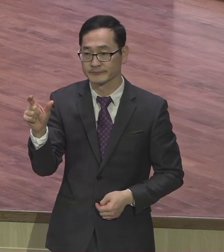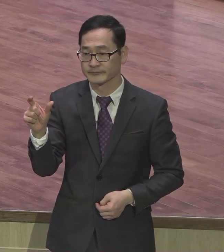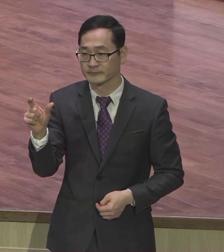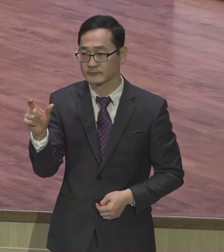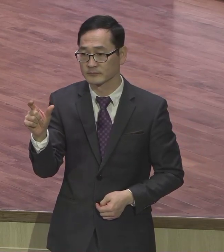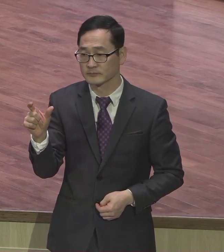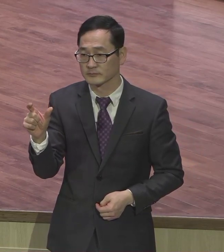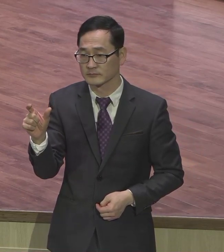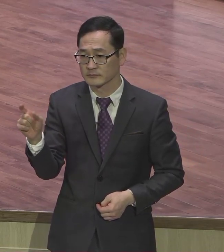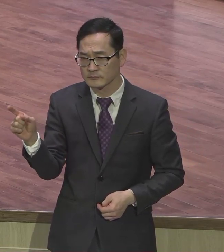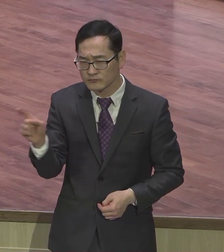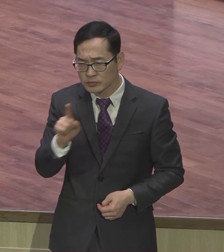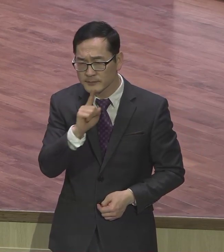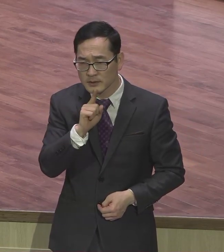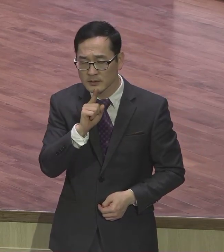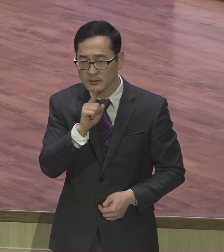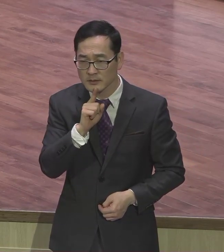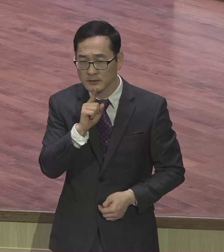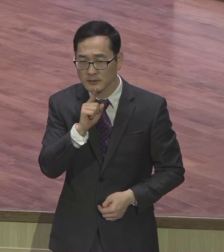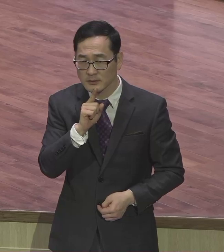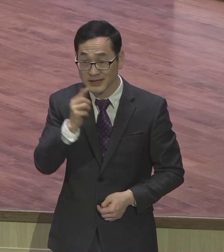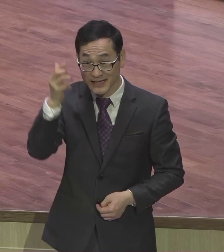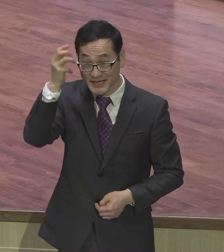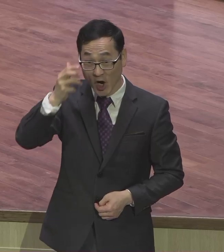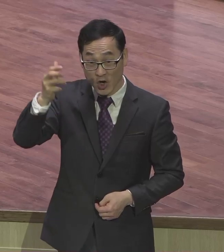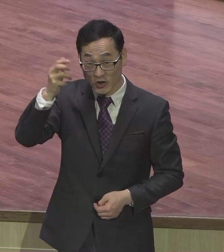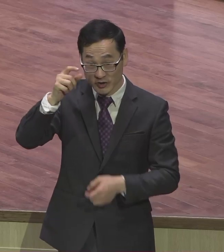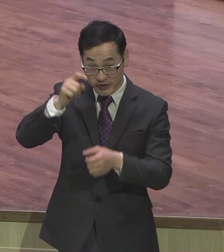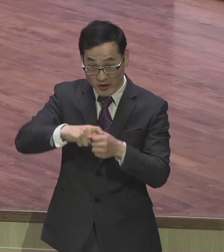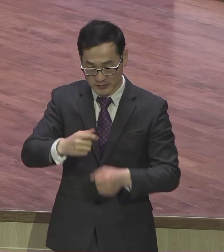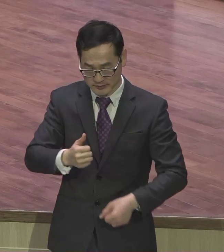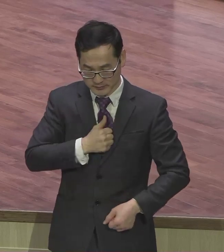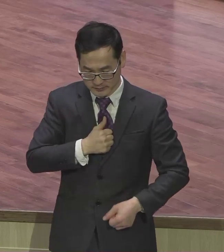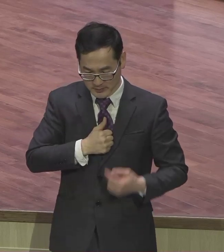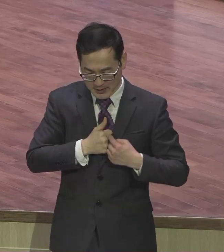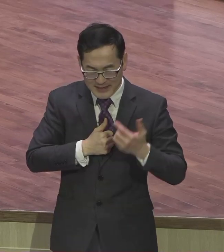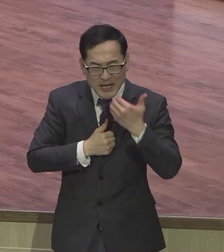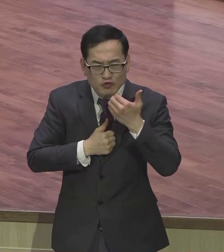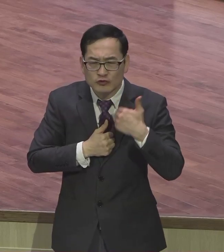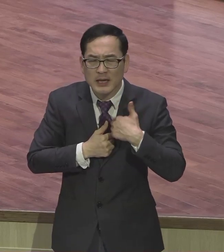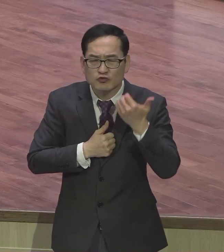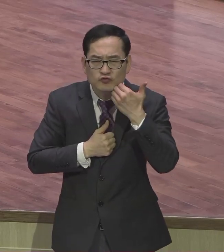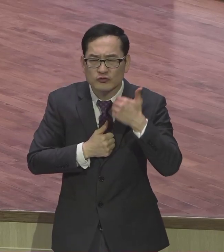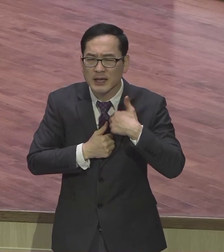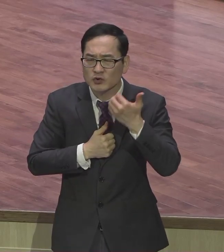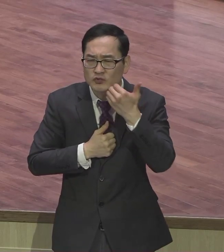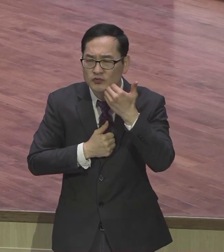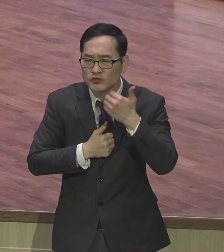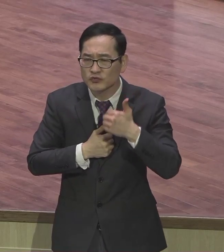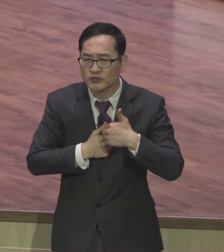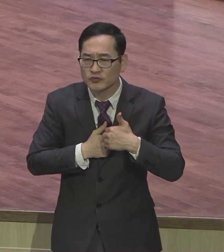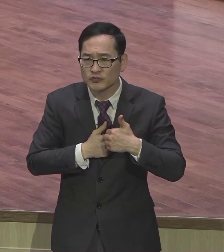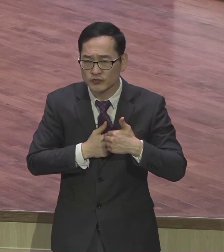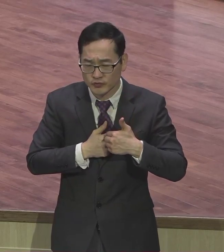무슨 말이냐 영적 정체성 내가 누구냐 영적 정체성을 분명히 하고